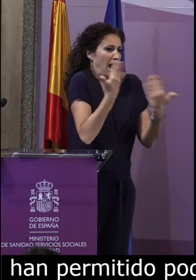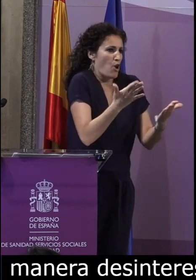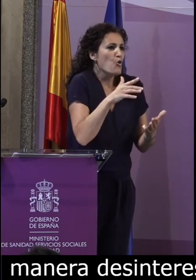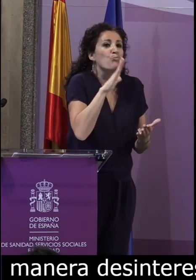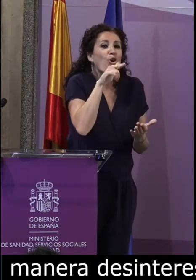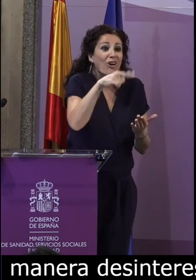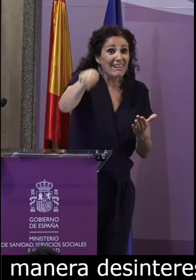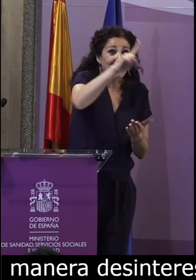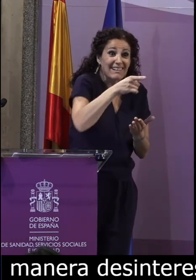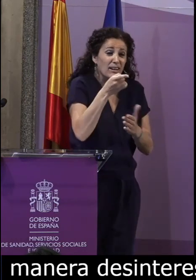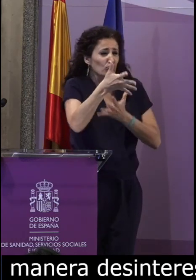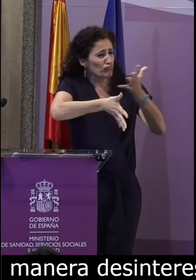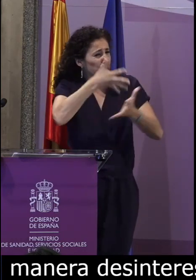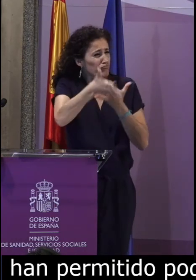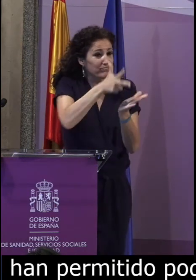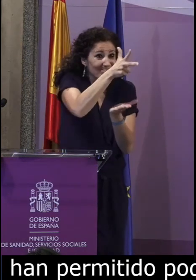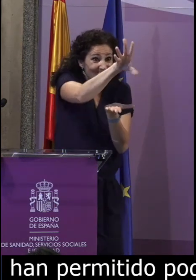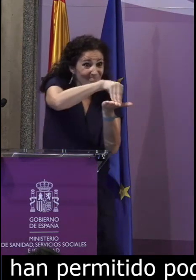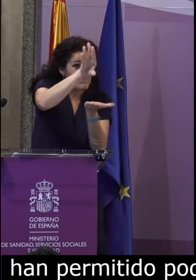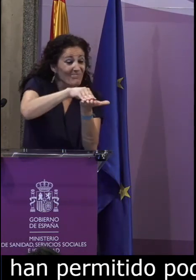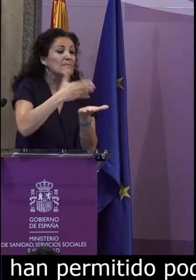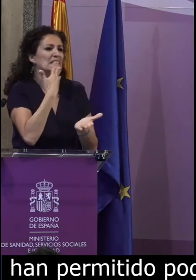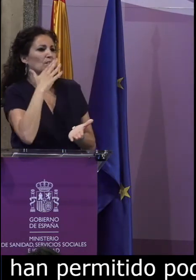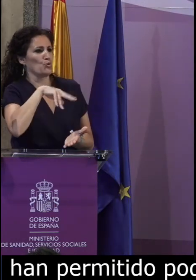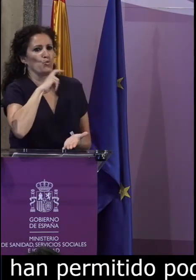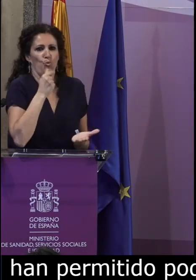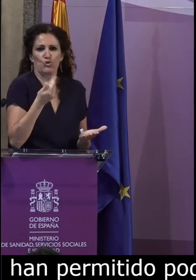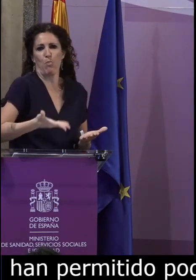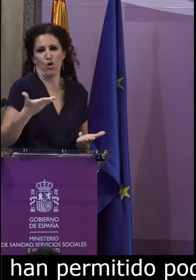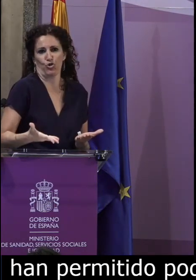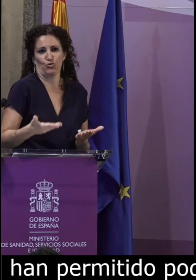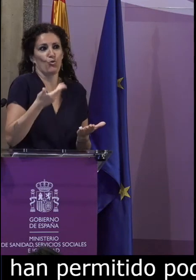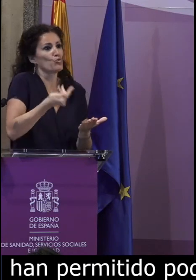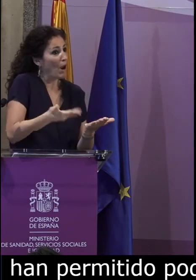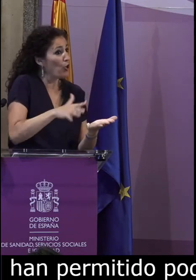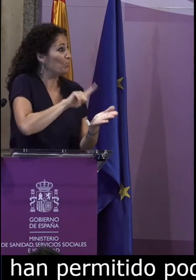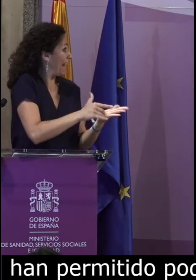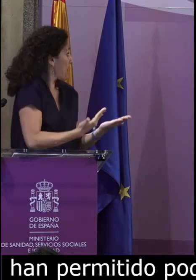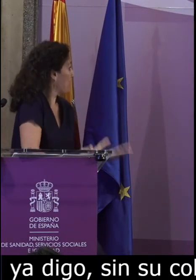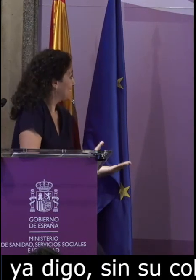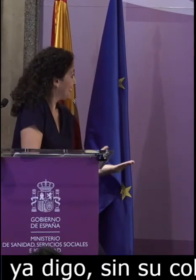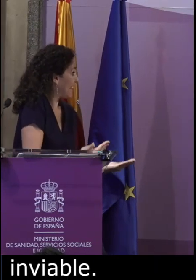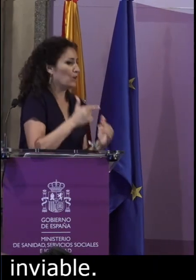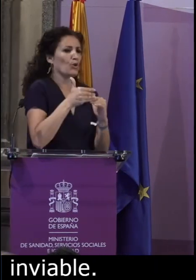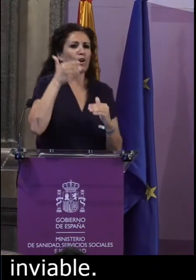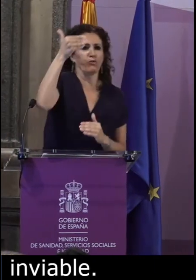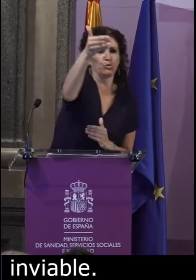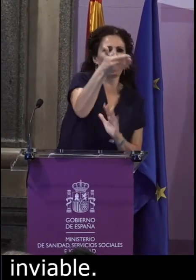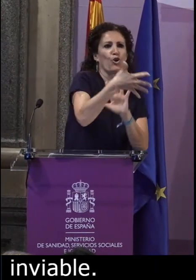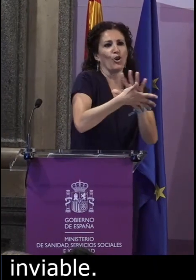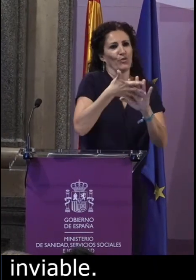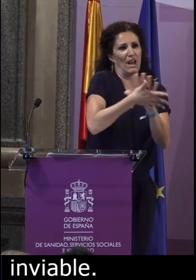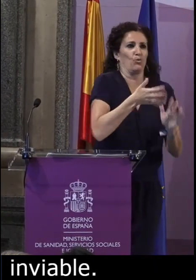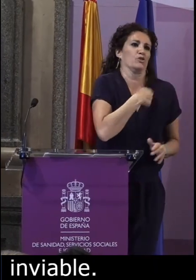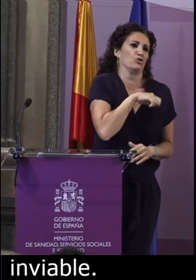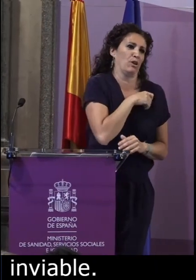inviable. Ellos nos han dado el regalo de poder trabajar en ello y para ello, para nosotros es muy